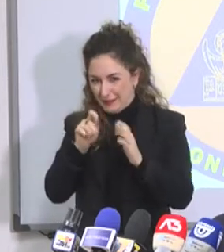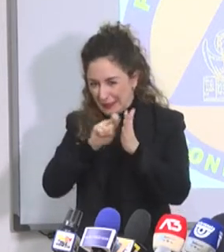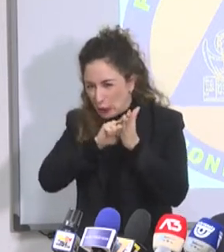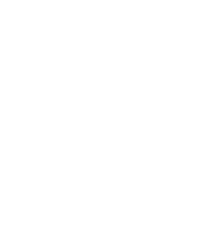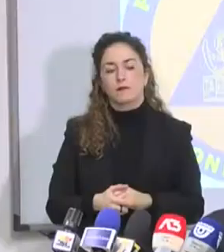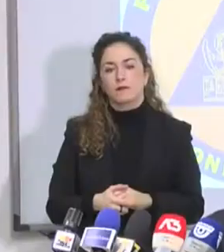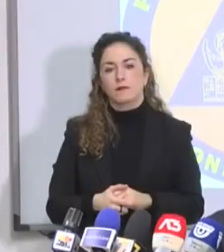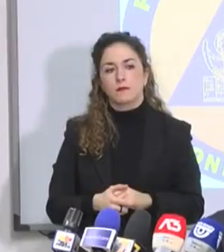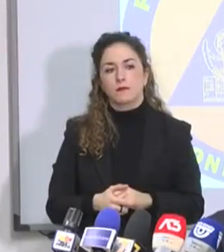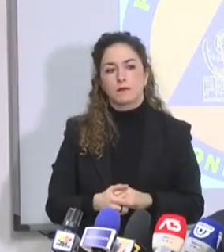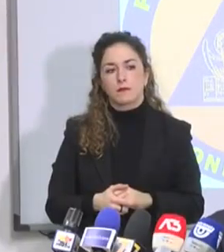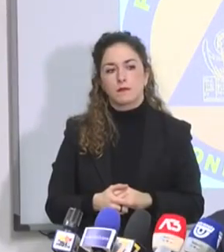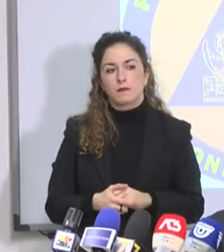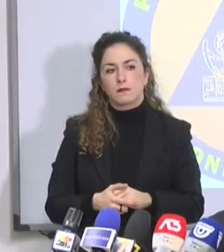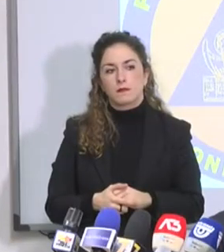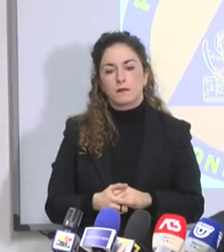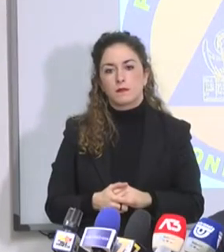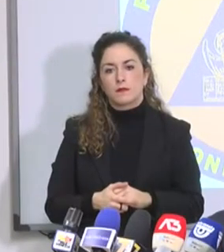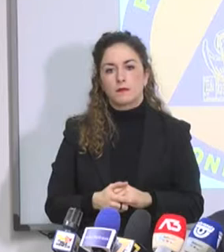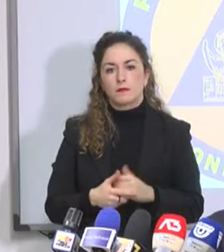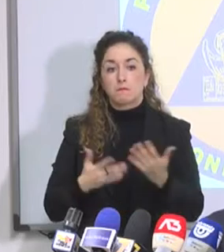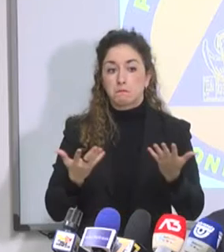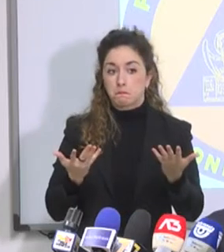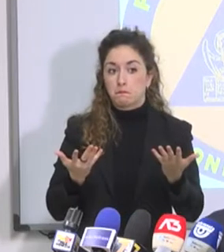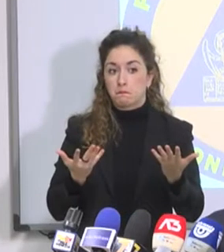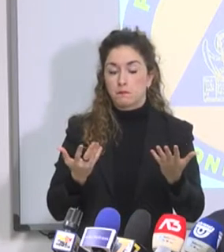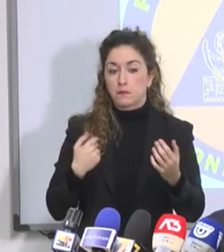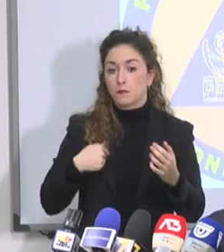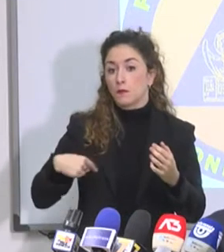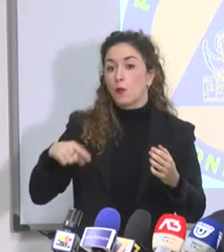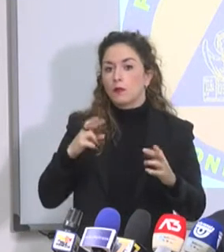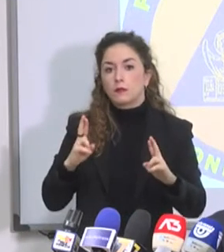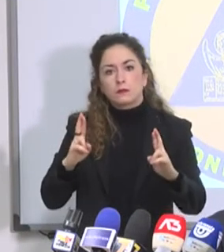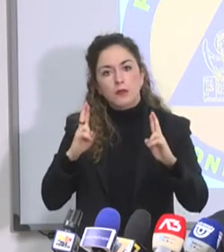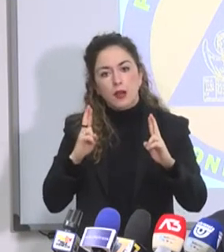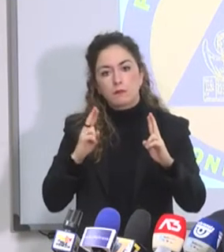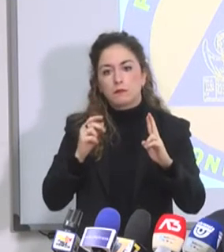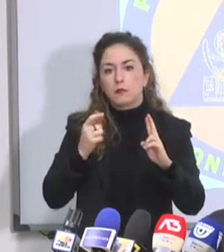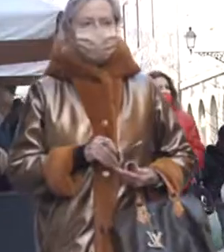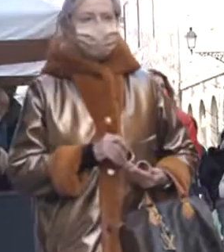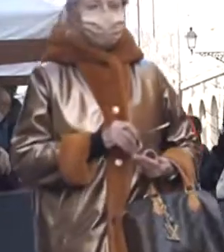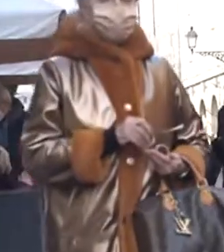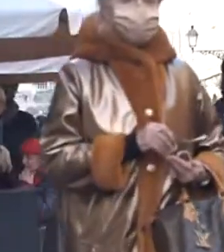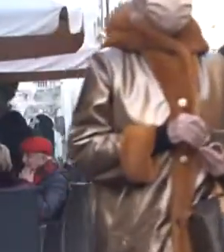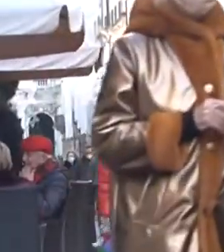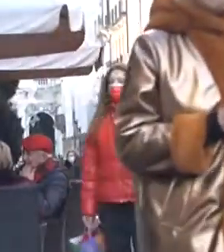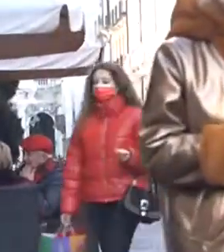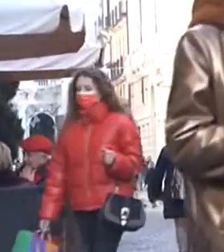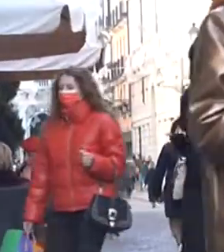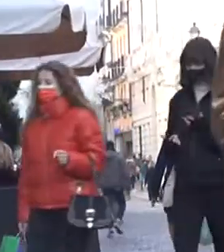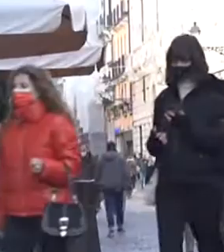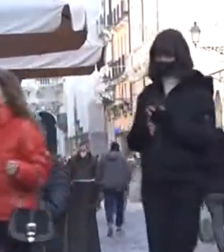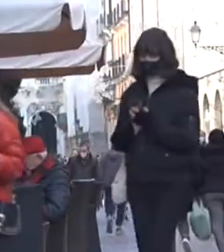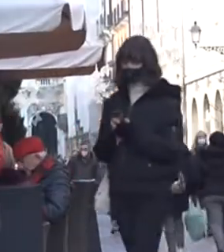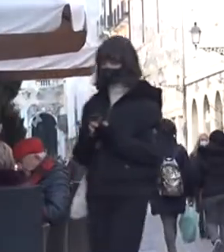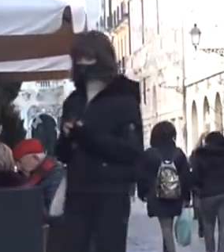sembra. Noi speriamo diventi una tendenza e non sia solo un dato degli ultimi giorni. E domani nuova riunione del